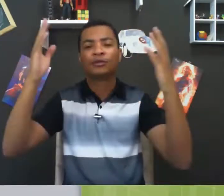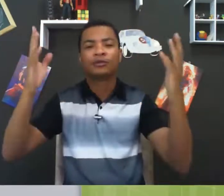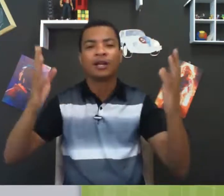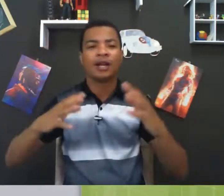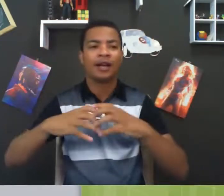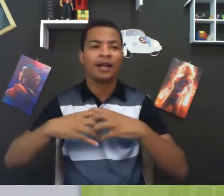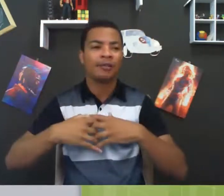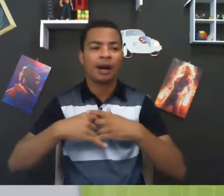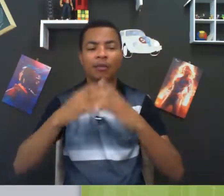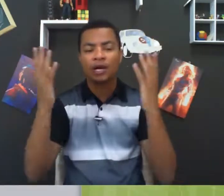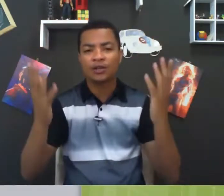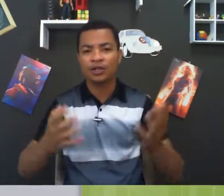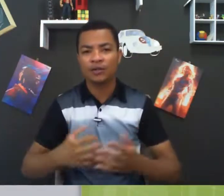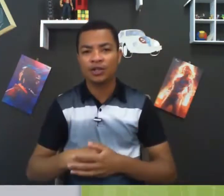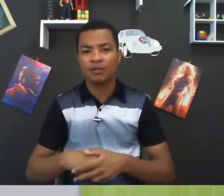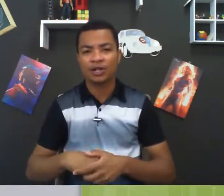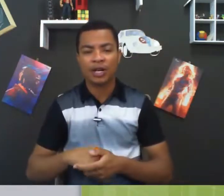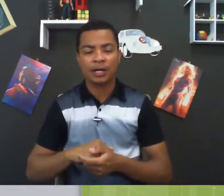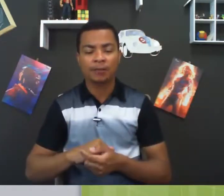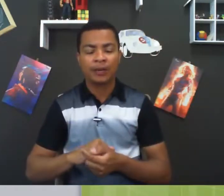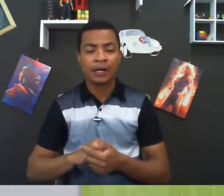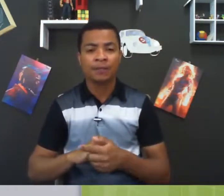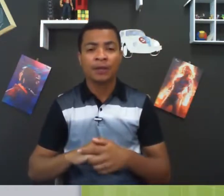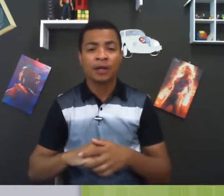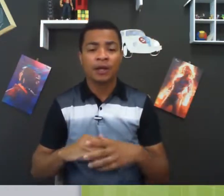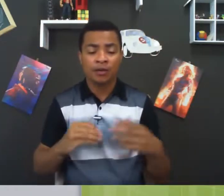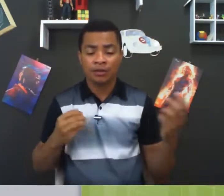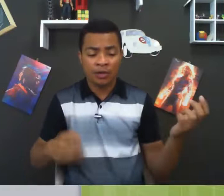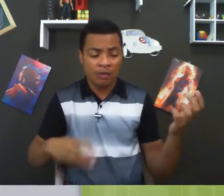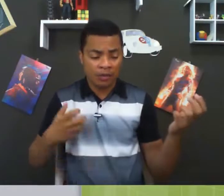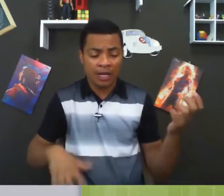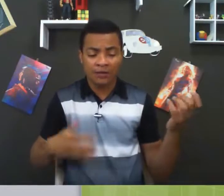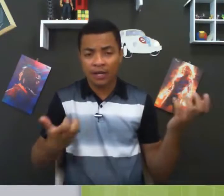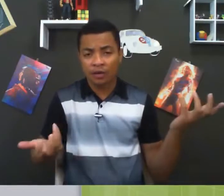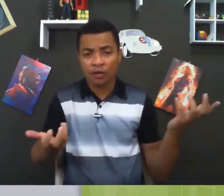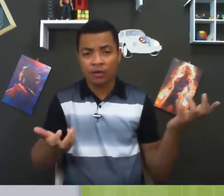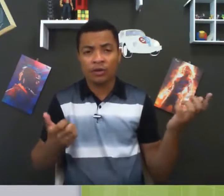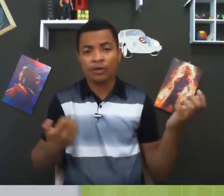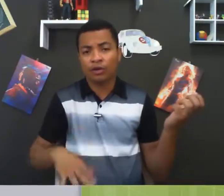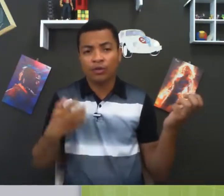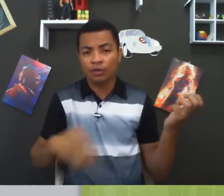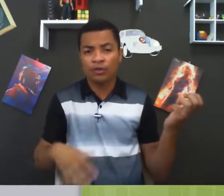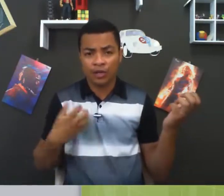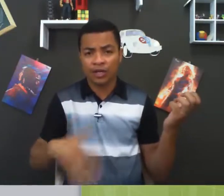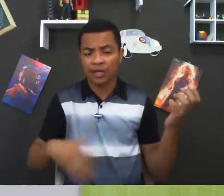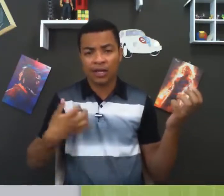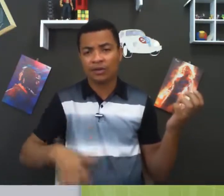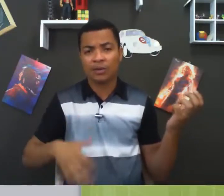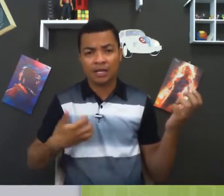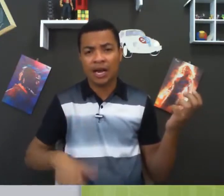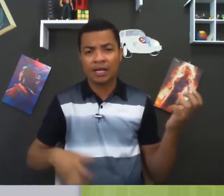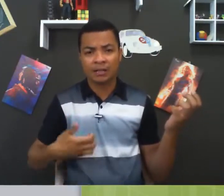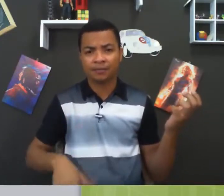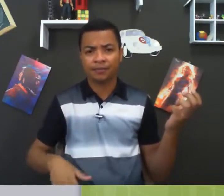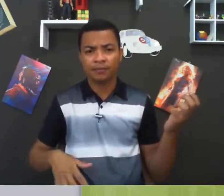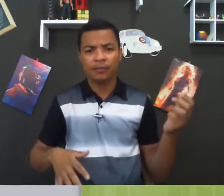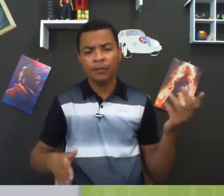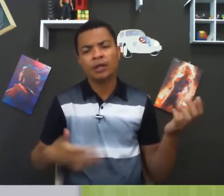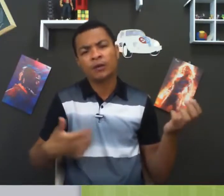mirabolante, é difícil de imaginar não, tá? E é um classificador que todo mundo usa, até que não sabe sinais. Então